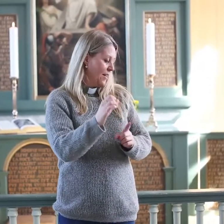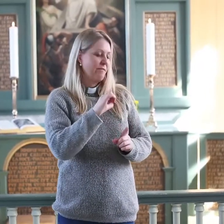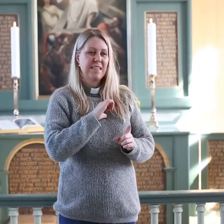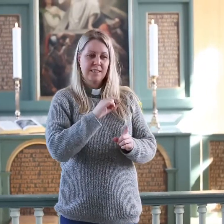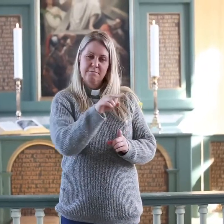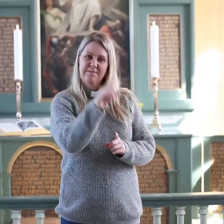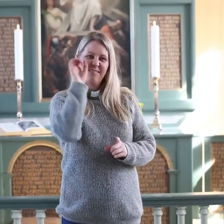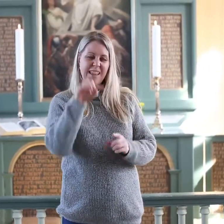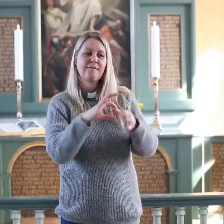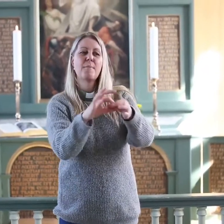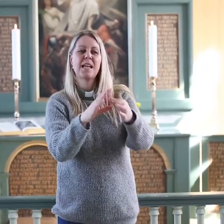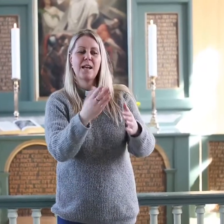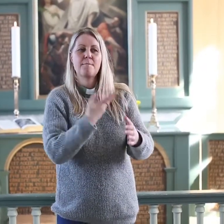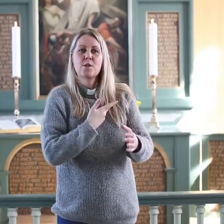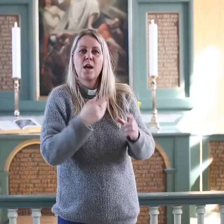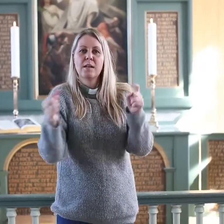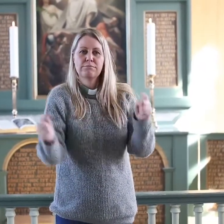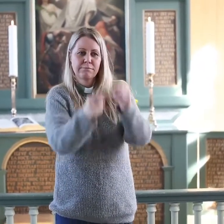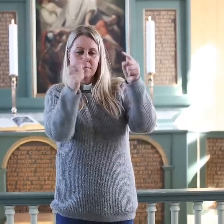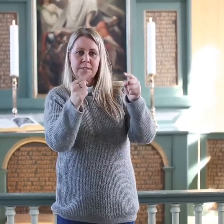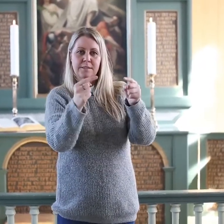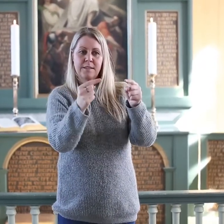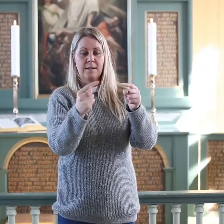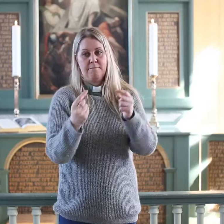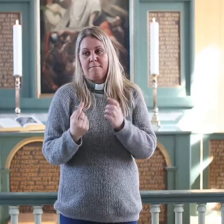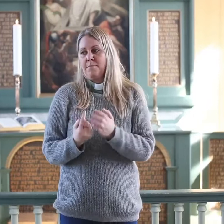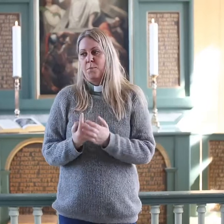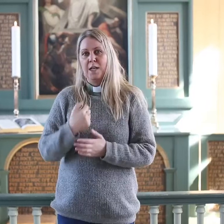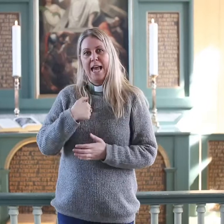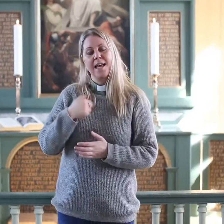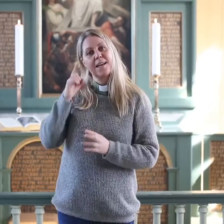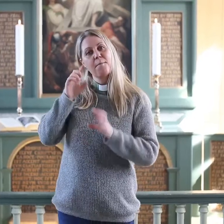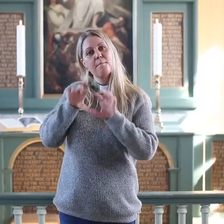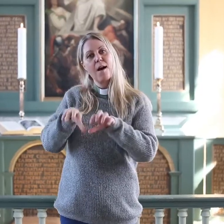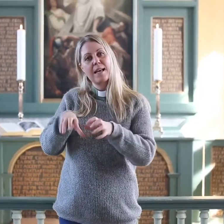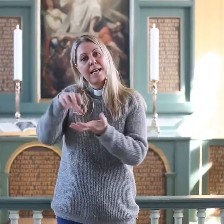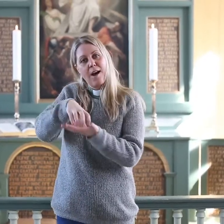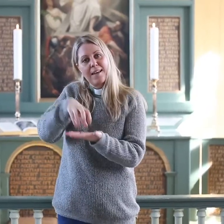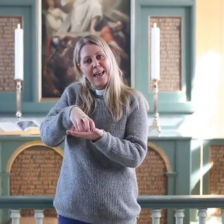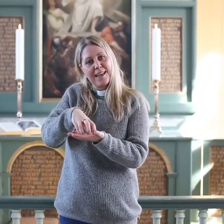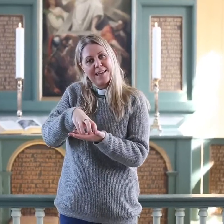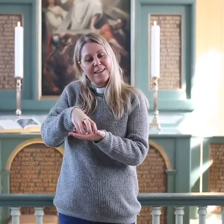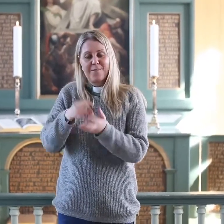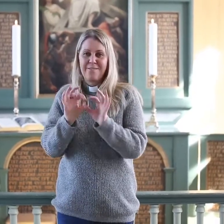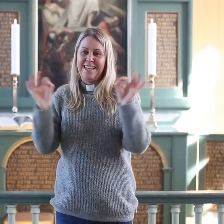Og hvis du vet om en familie der det er en høyt konfliktnivå, kanskje du kan bake en kake og pynte den med